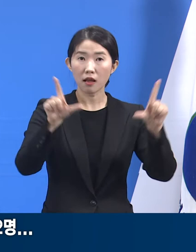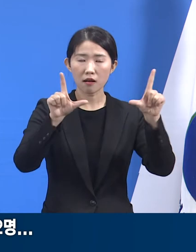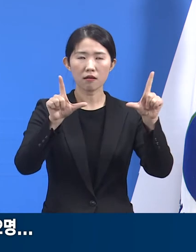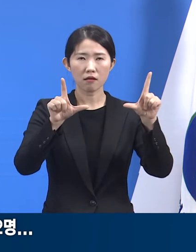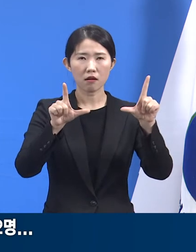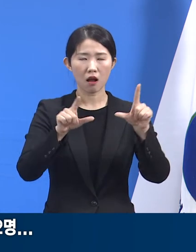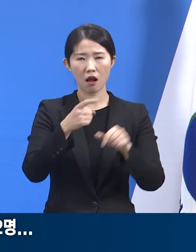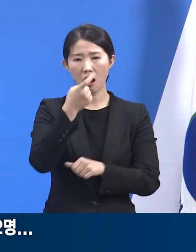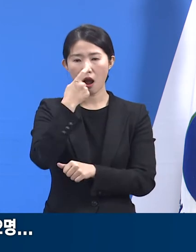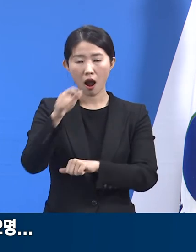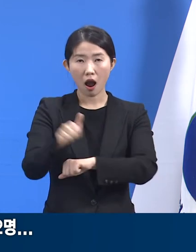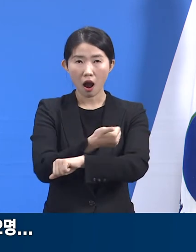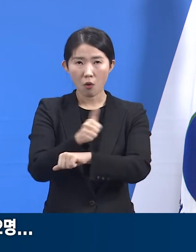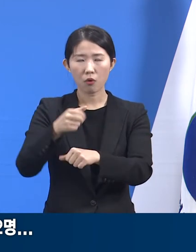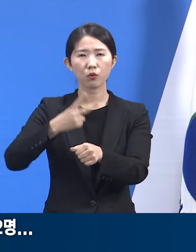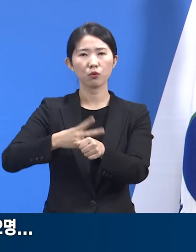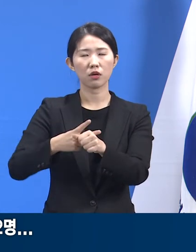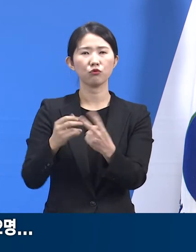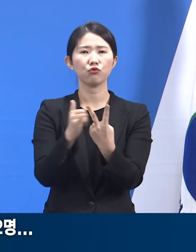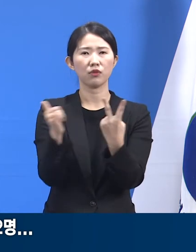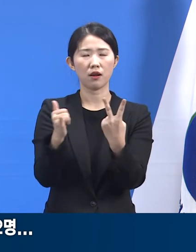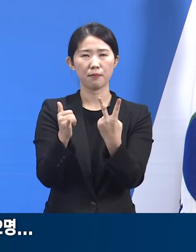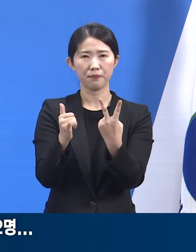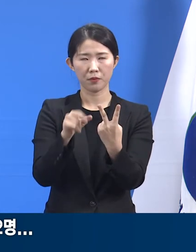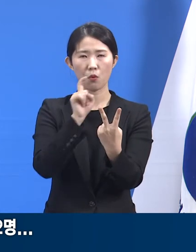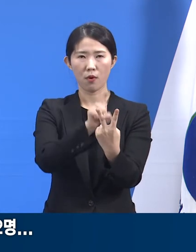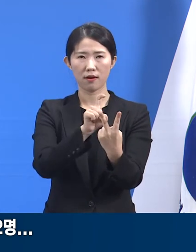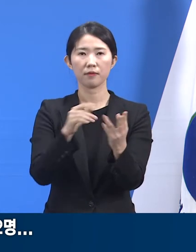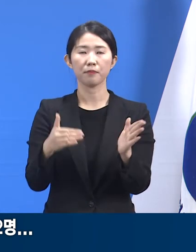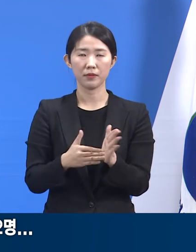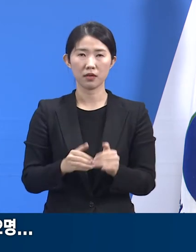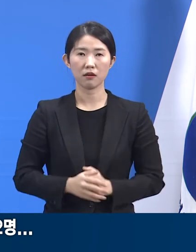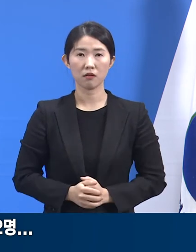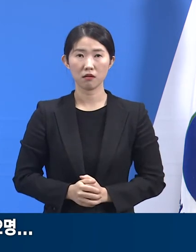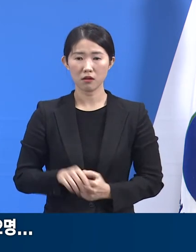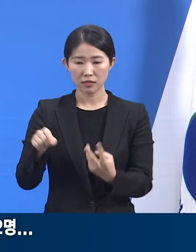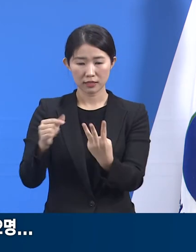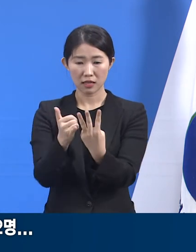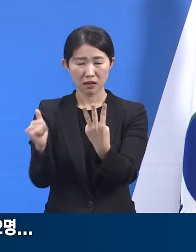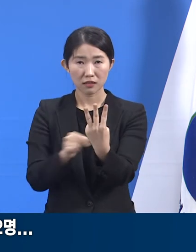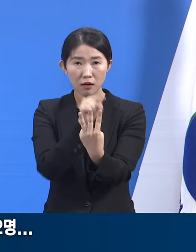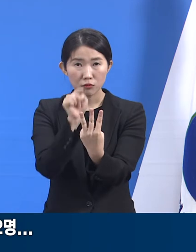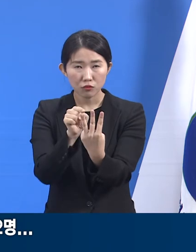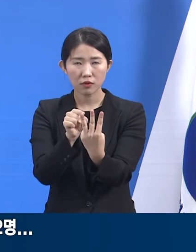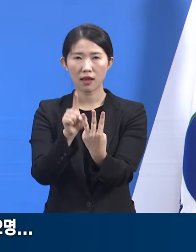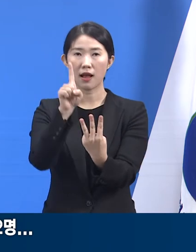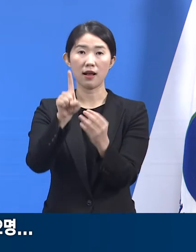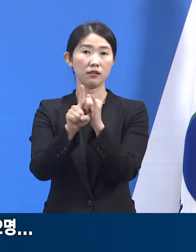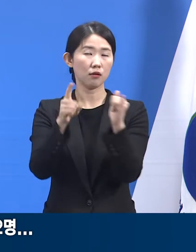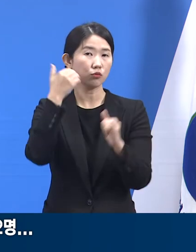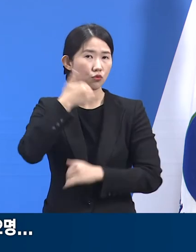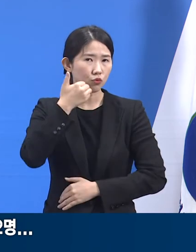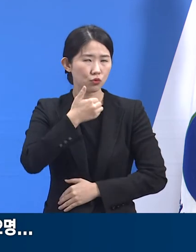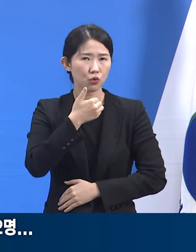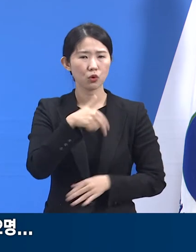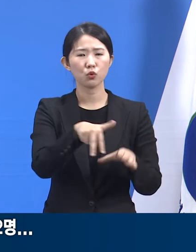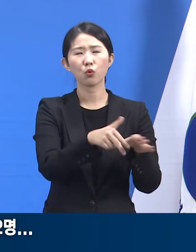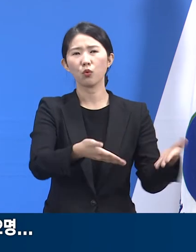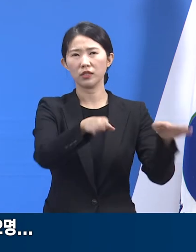판정을 받았습니다. 이 중 한 명이 해당 교단의 교인이었고 9일부터 15일까지